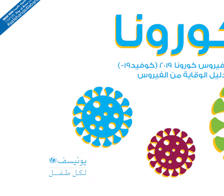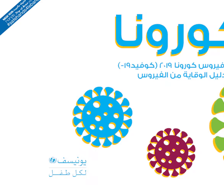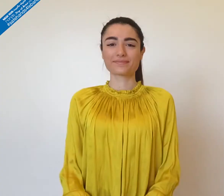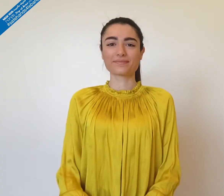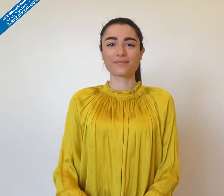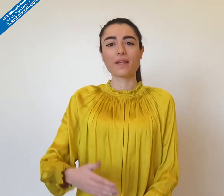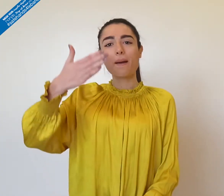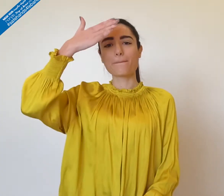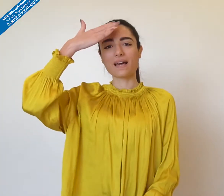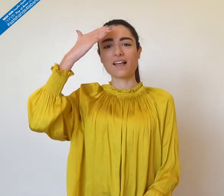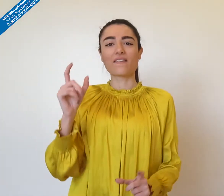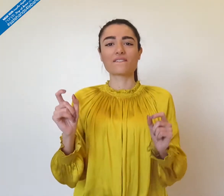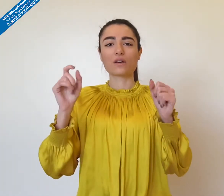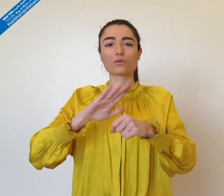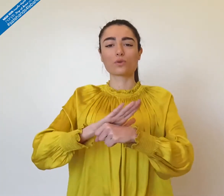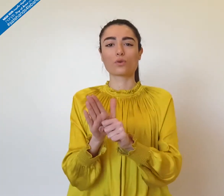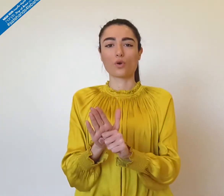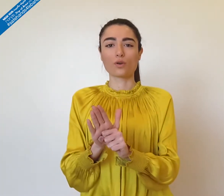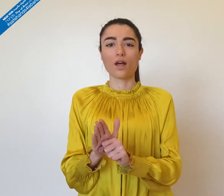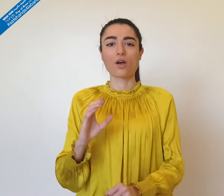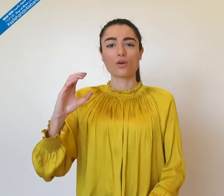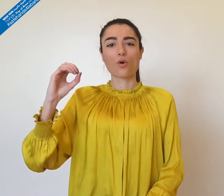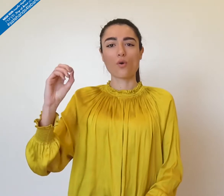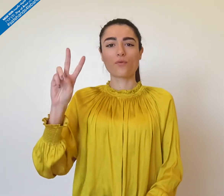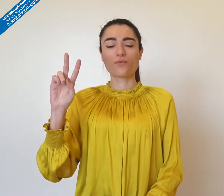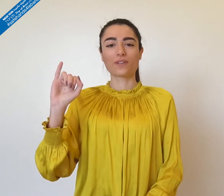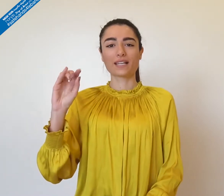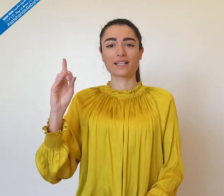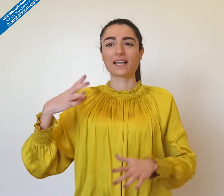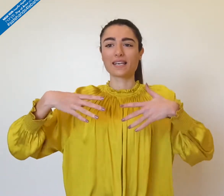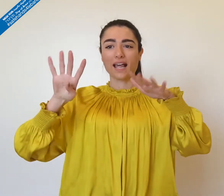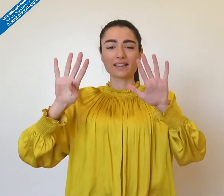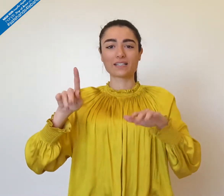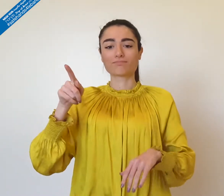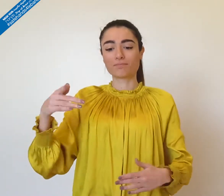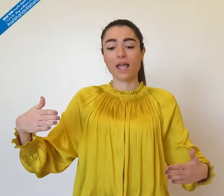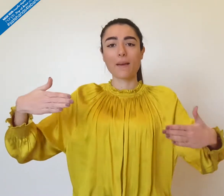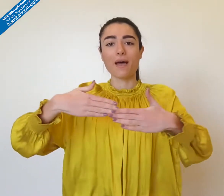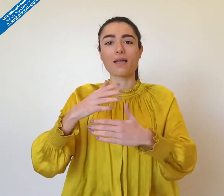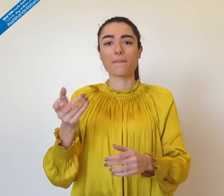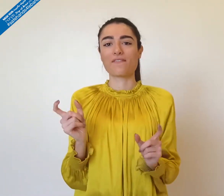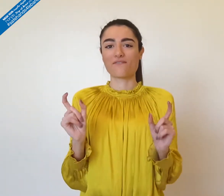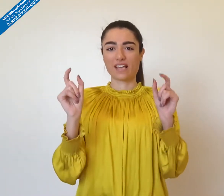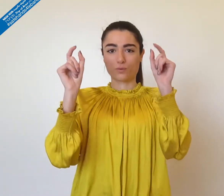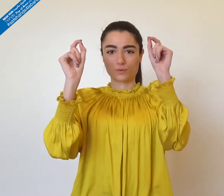مرض فيروس كورونا 2019 أو كوفيد-19 دليل الوقاية من الفيروس